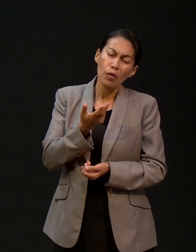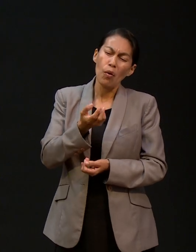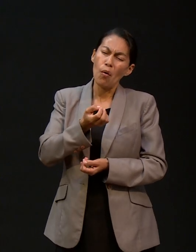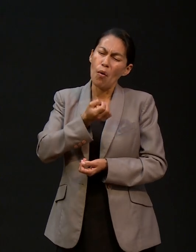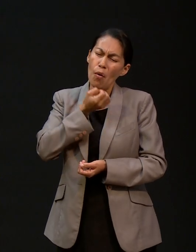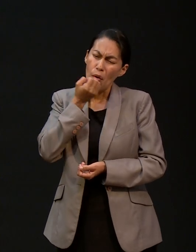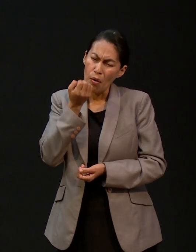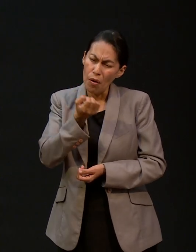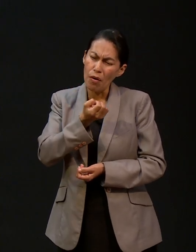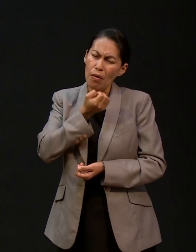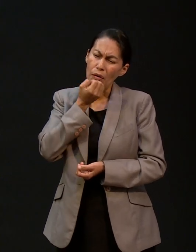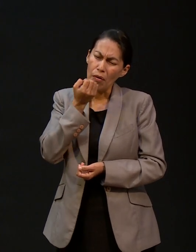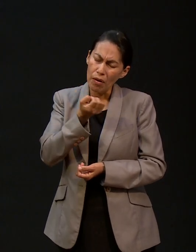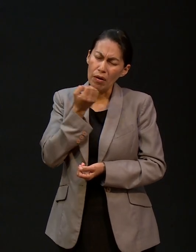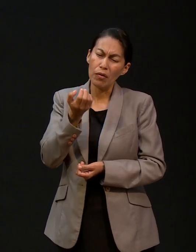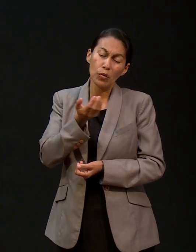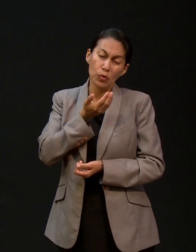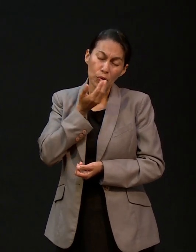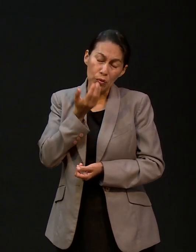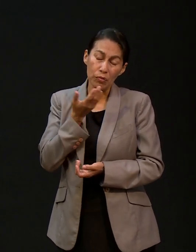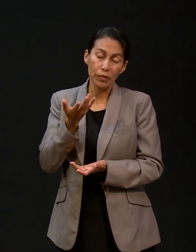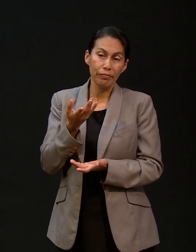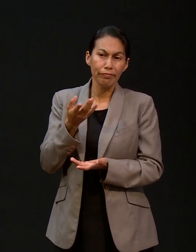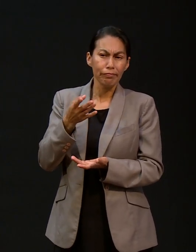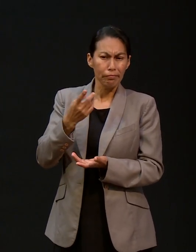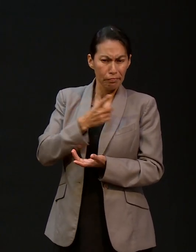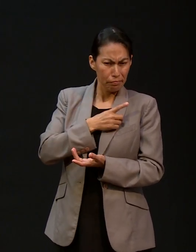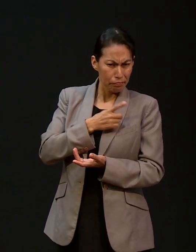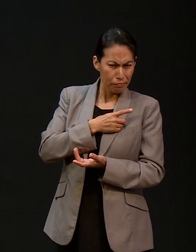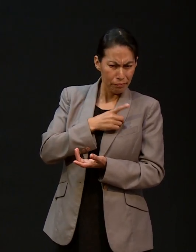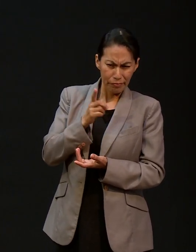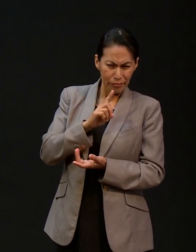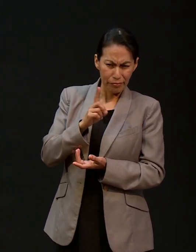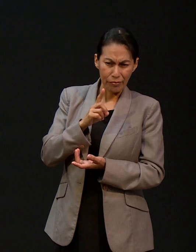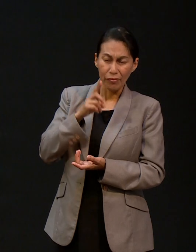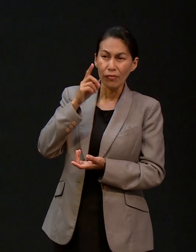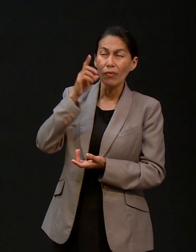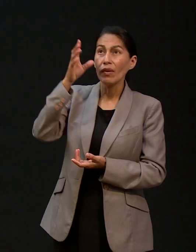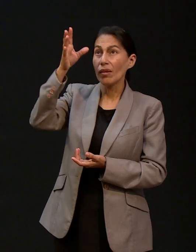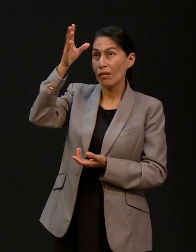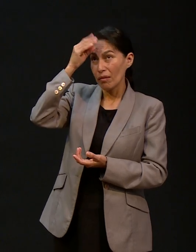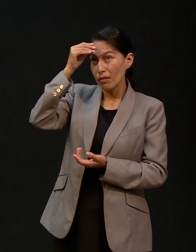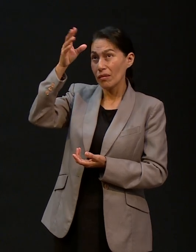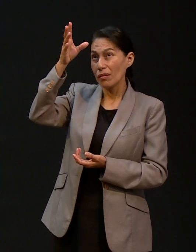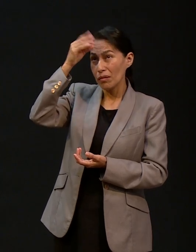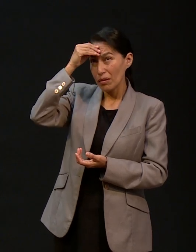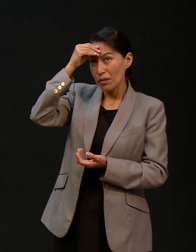orar, pues es algo que uno va aprendiendo. Nadie te enseña a orar,